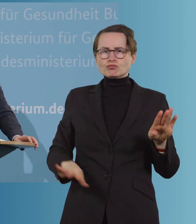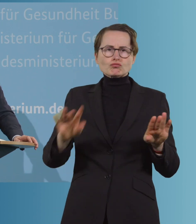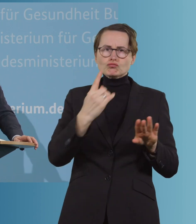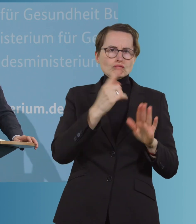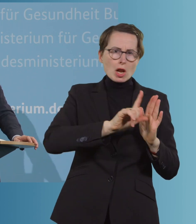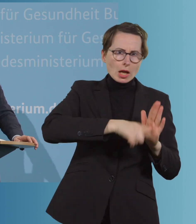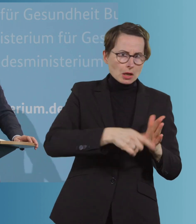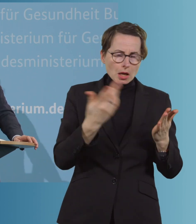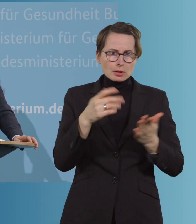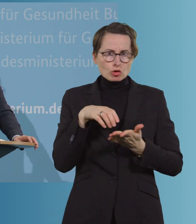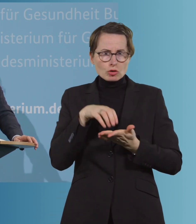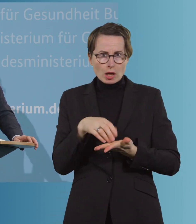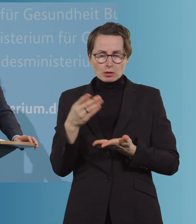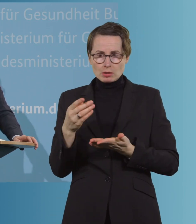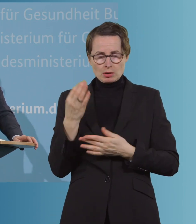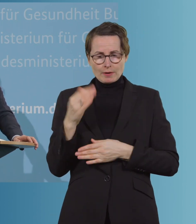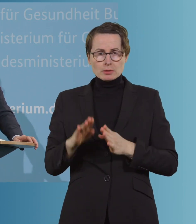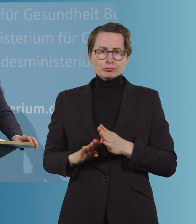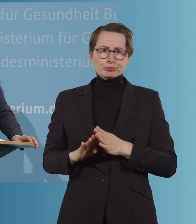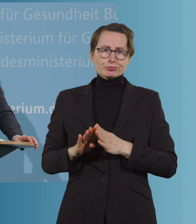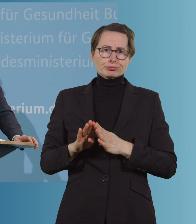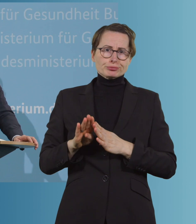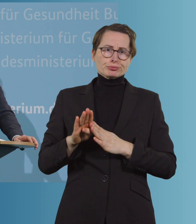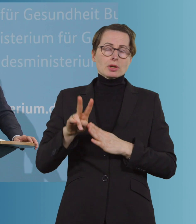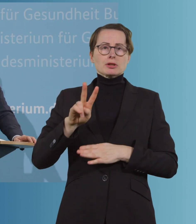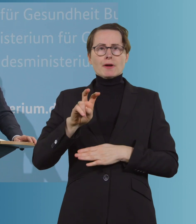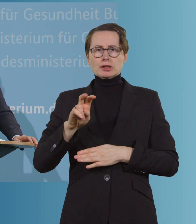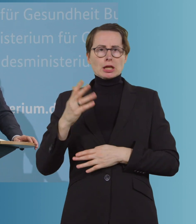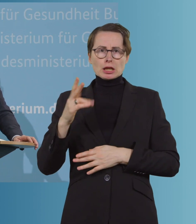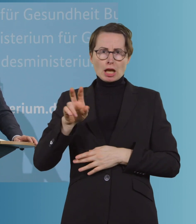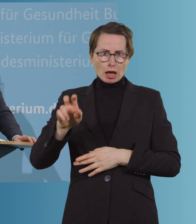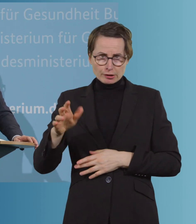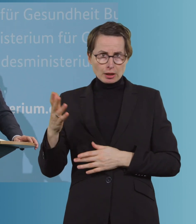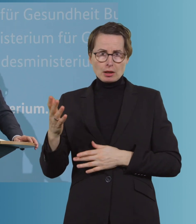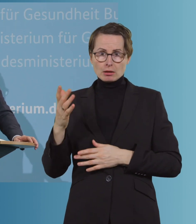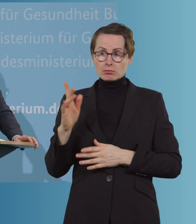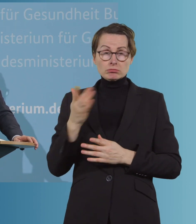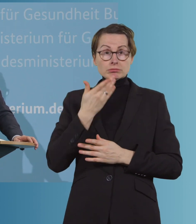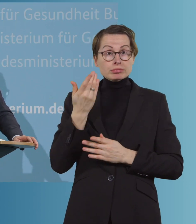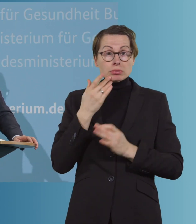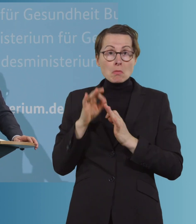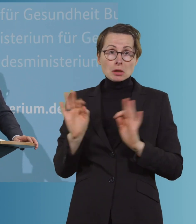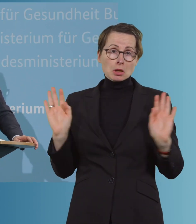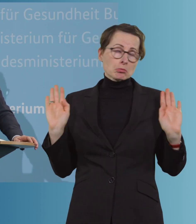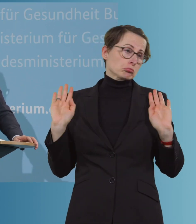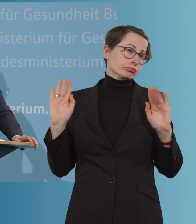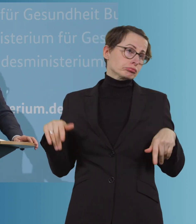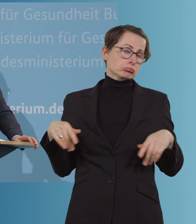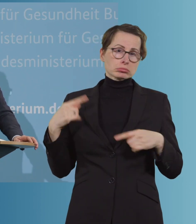die 20, 30, 35 Inzidenz pro 100.000 erreicht hatte und keine Maßnahmen ergriffen hat, war nicht selten